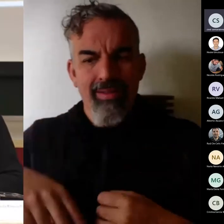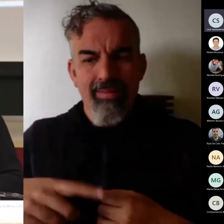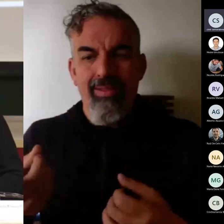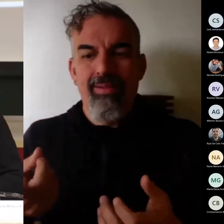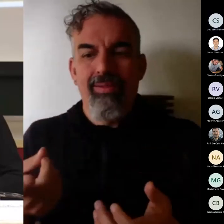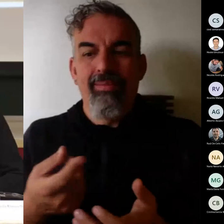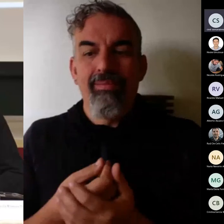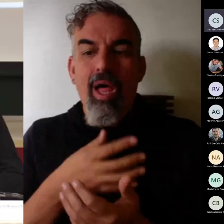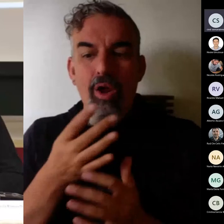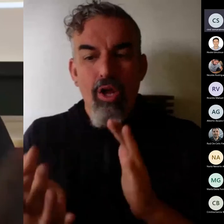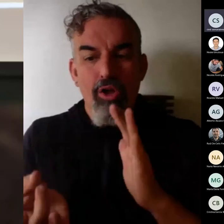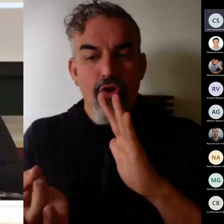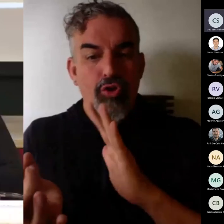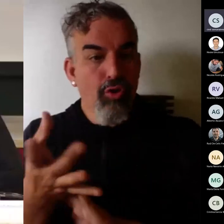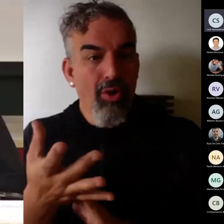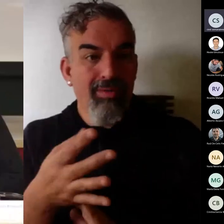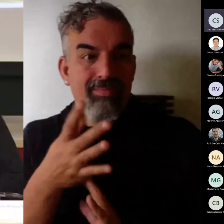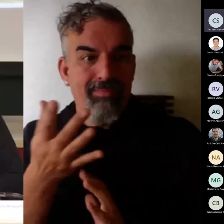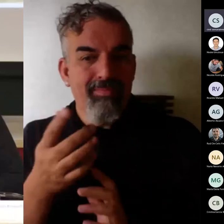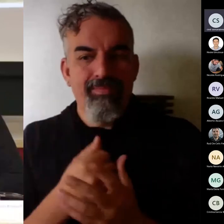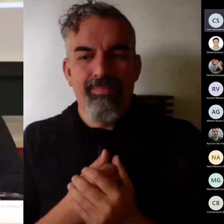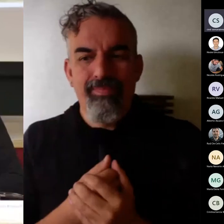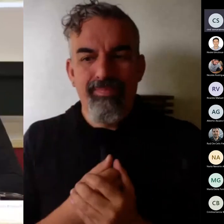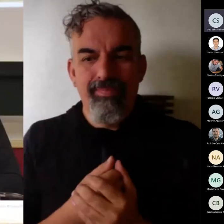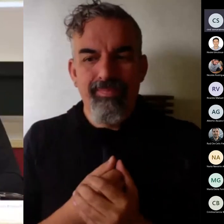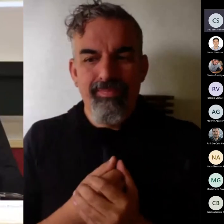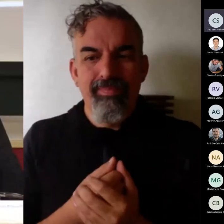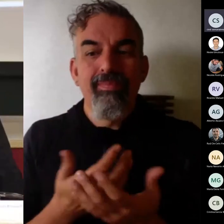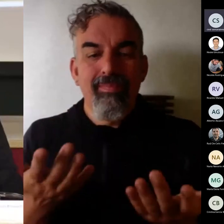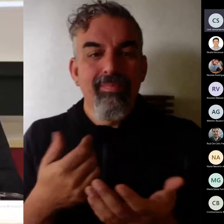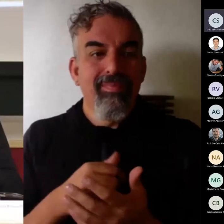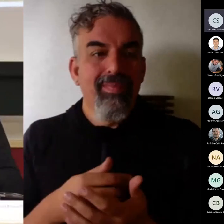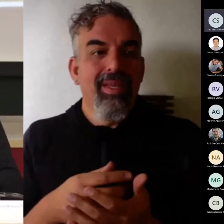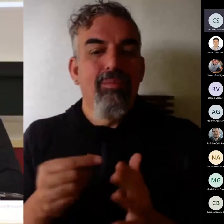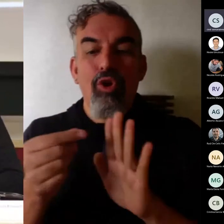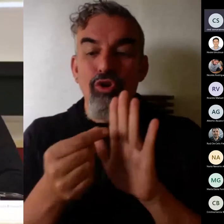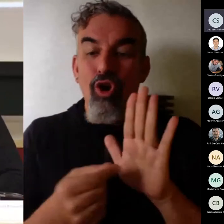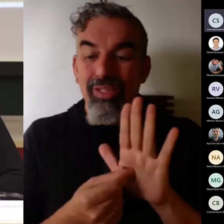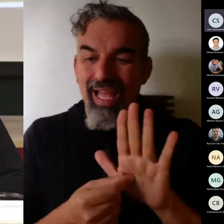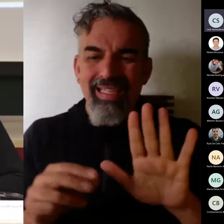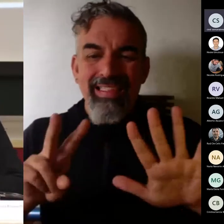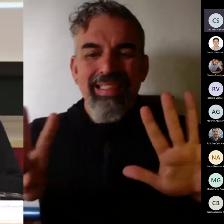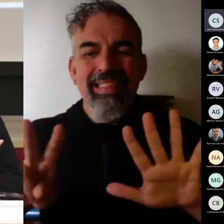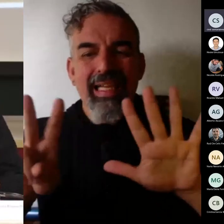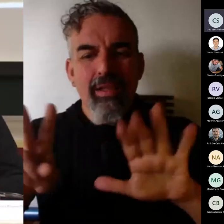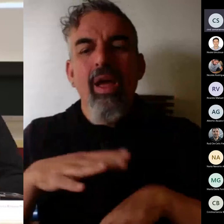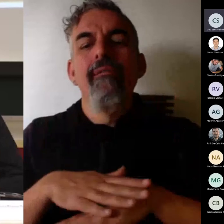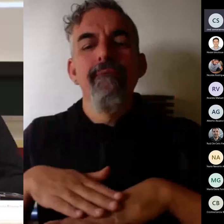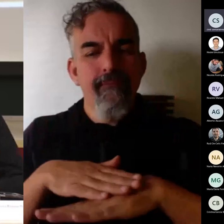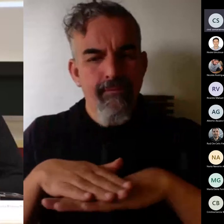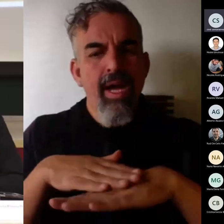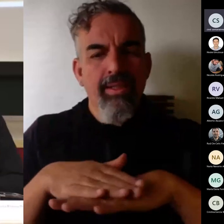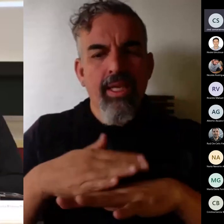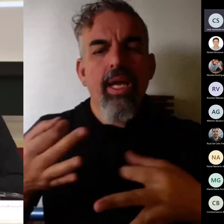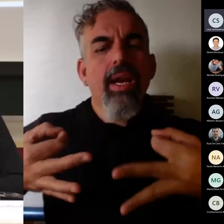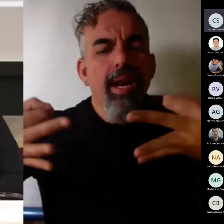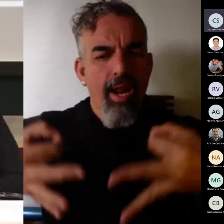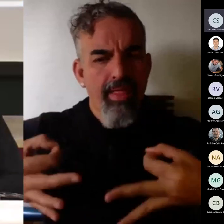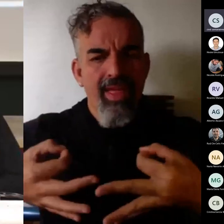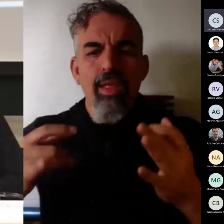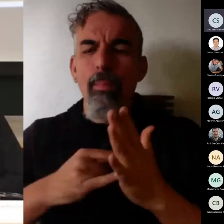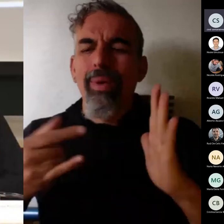equidad realmente ese 7 tiene que estar sustentado en una base en una base realmente activa y